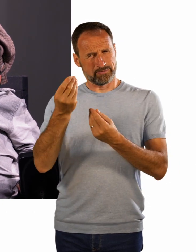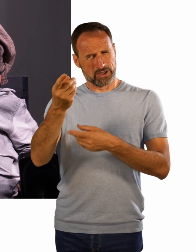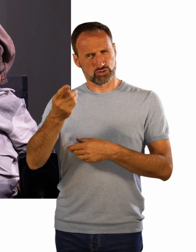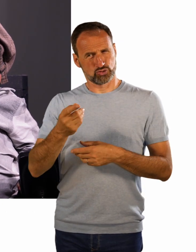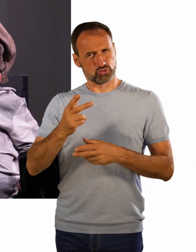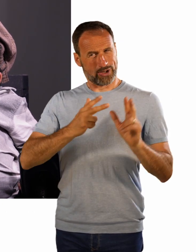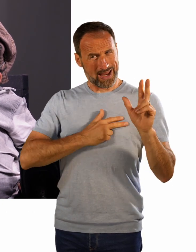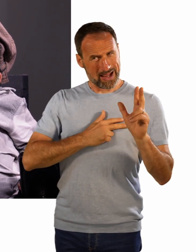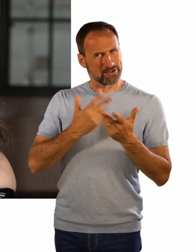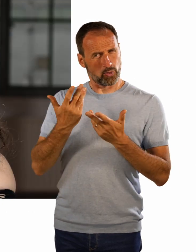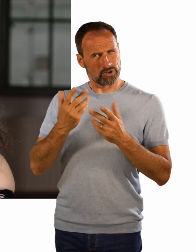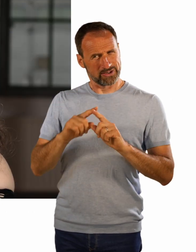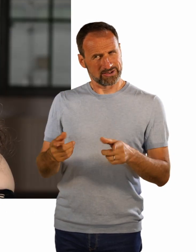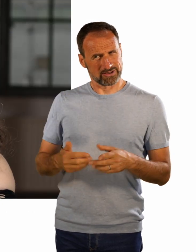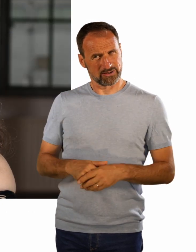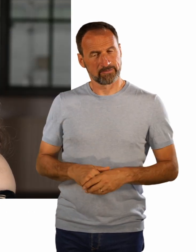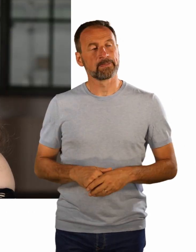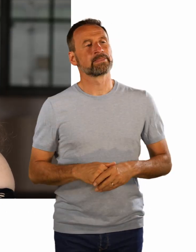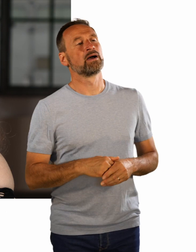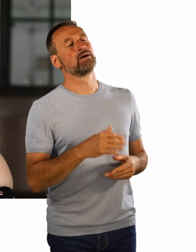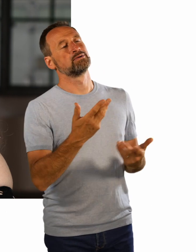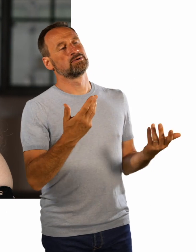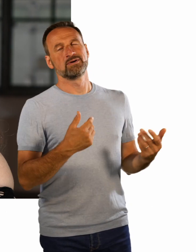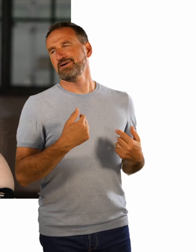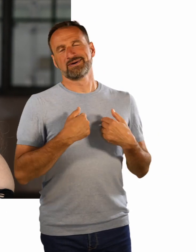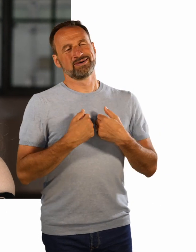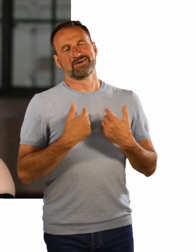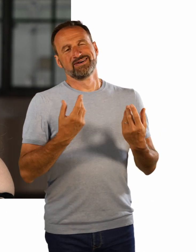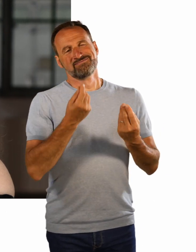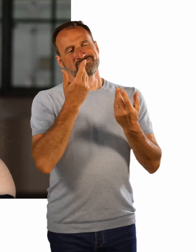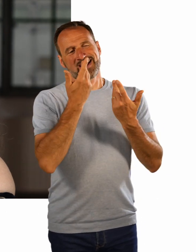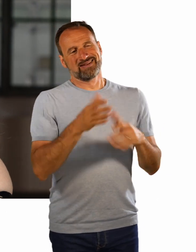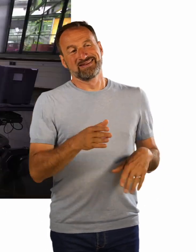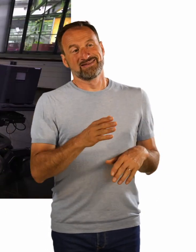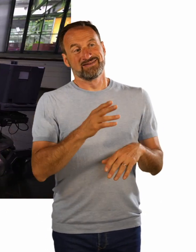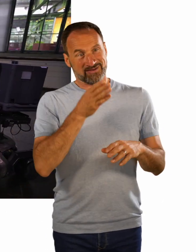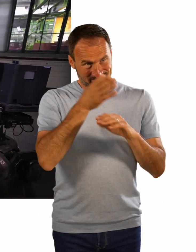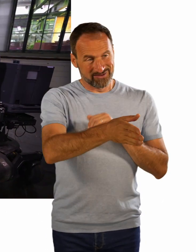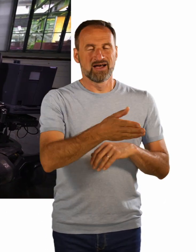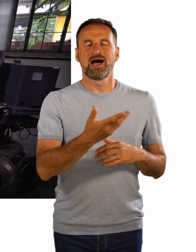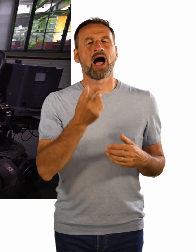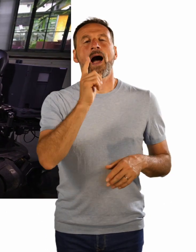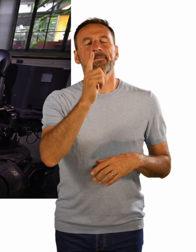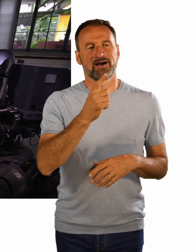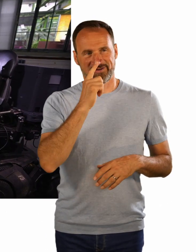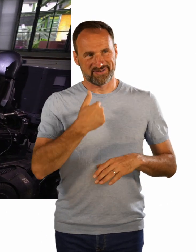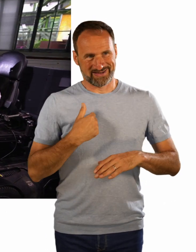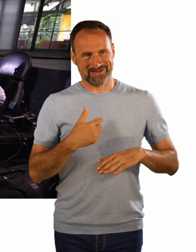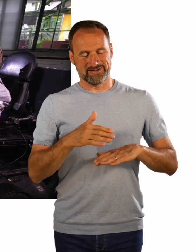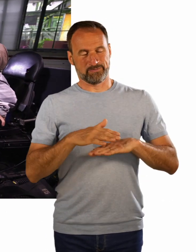nicht. Wobei ich sagen muss, dass ich das auch sehen kann, wenn ich auf der Bühne stehe und das ist jetzt zum Beispiel eine